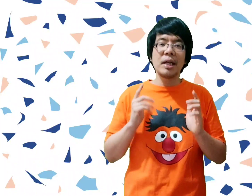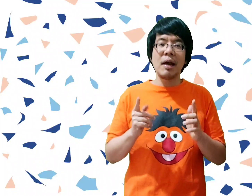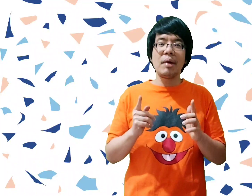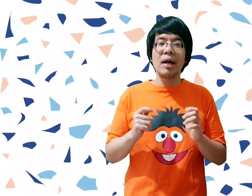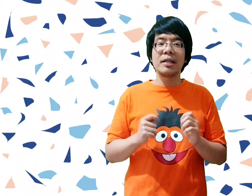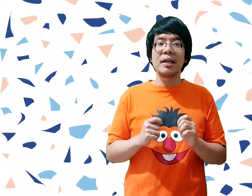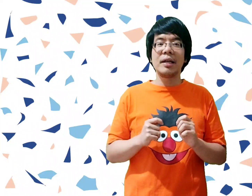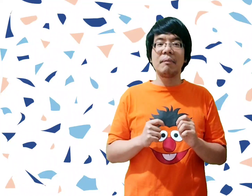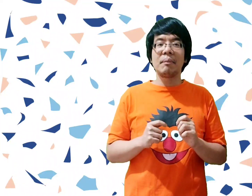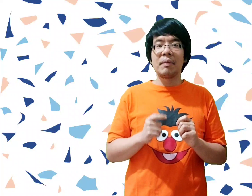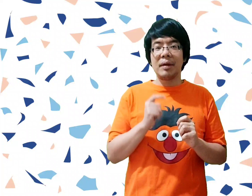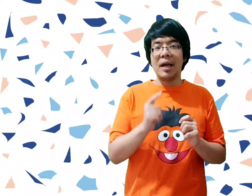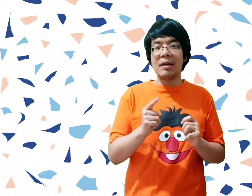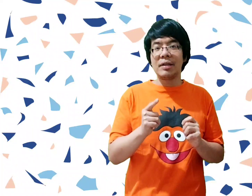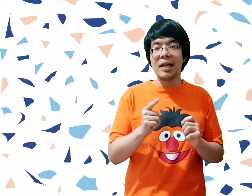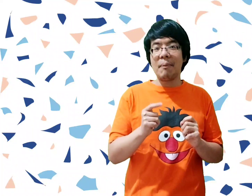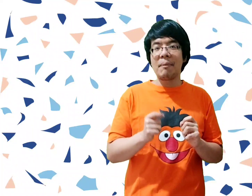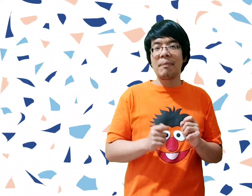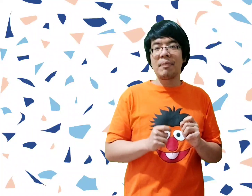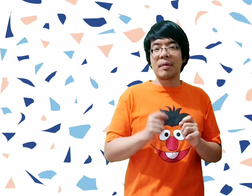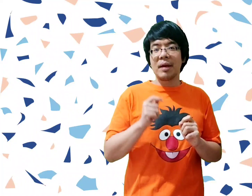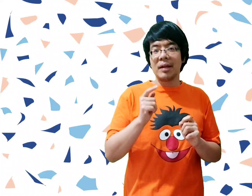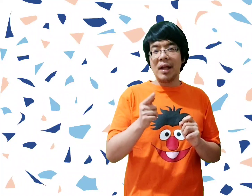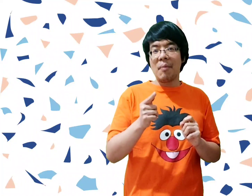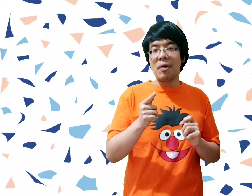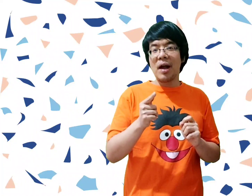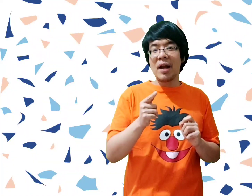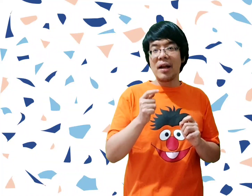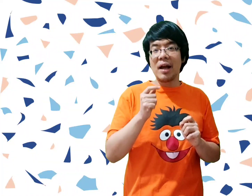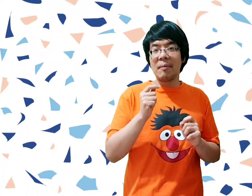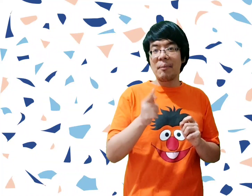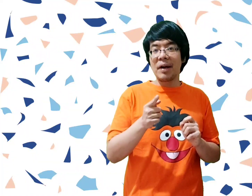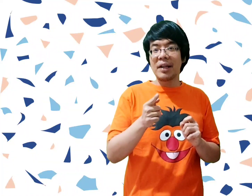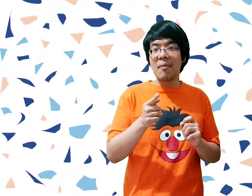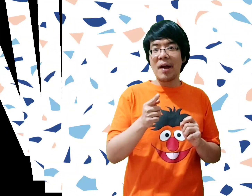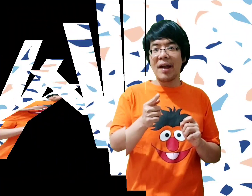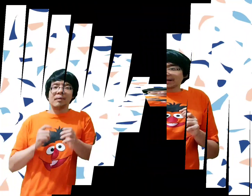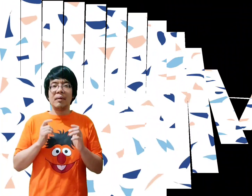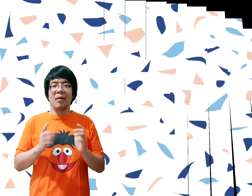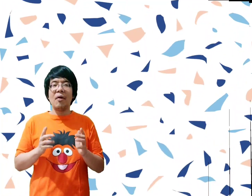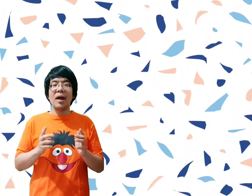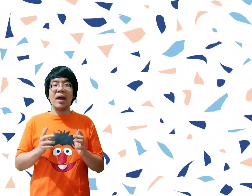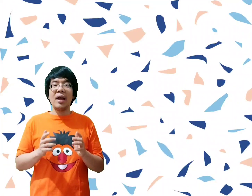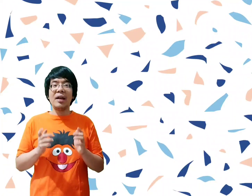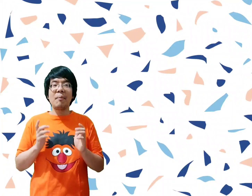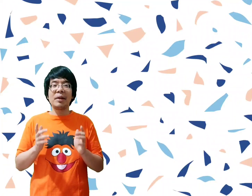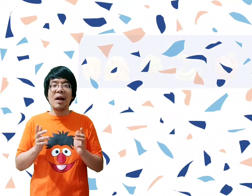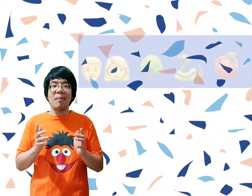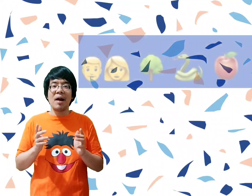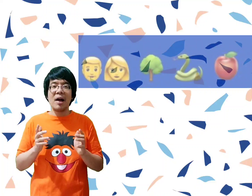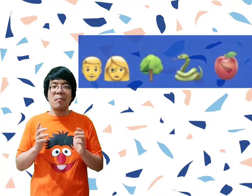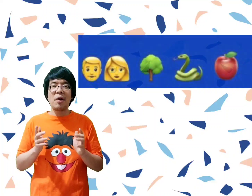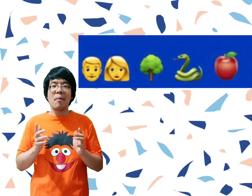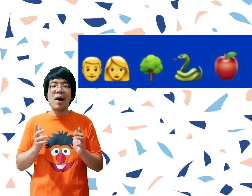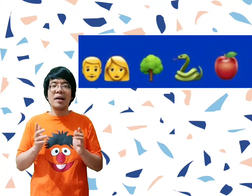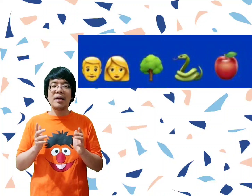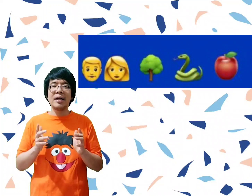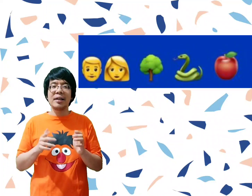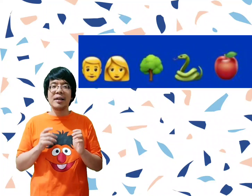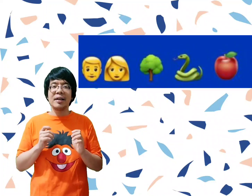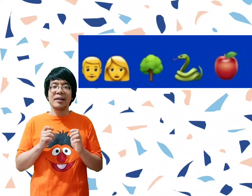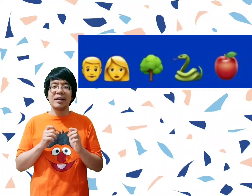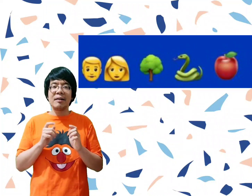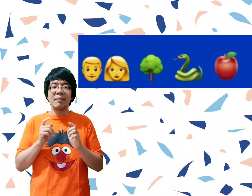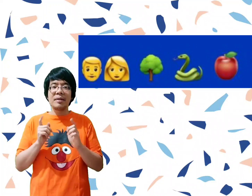-simbolnya bisa diambil dari sini. Oke, udah siap? Kita mulai dari yang pertama ya. Oke, ini yang pertama. Mudah